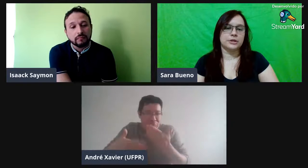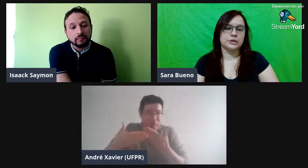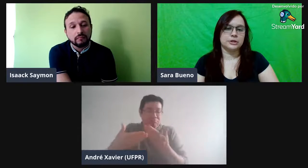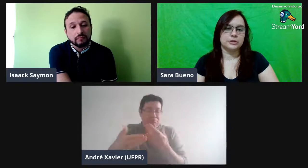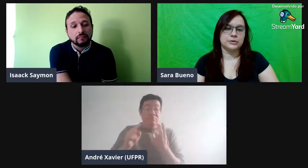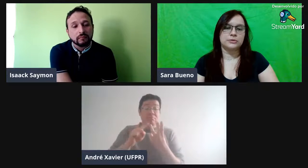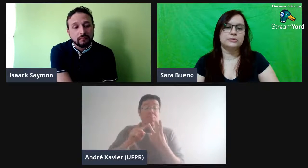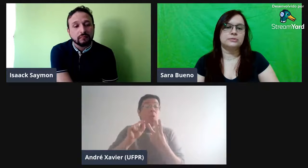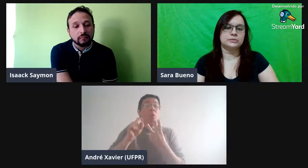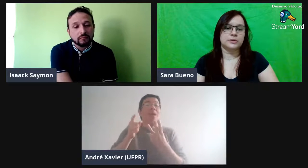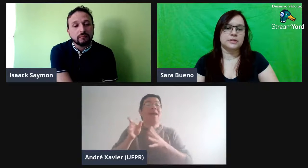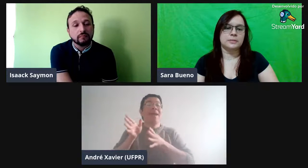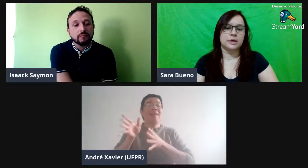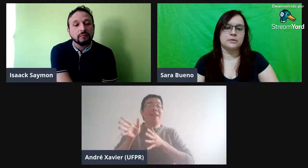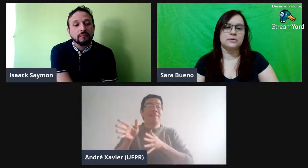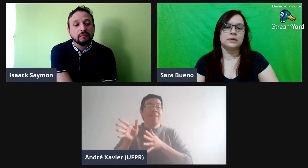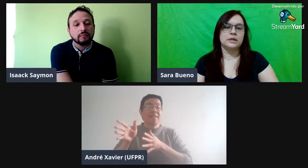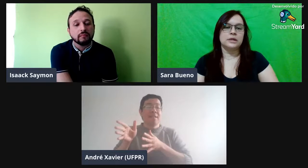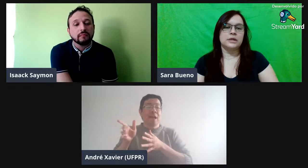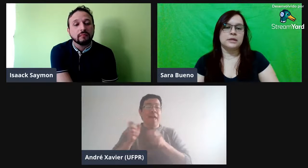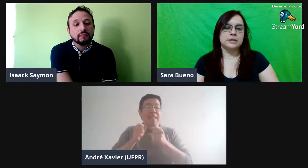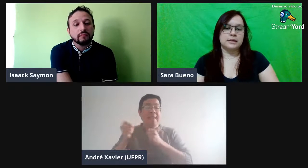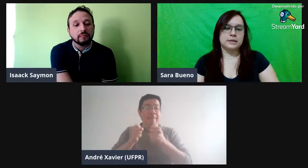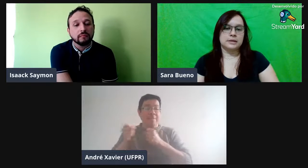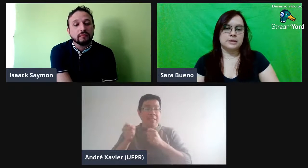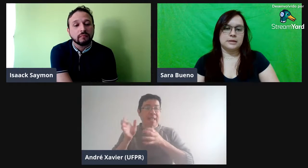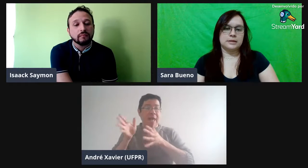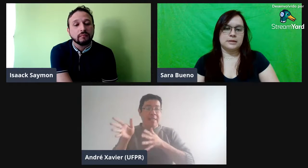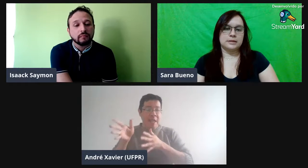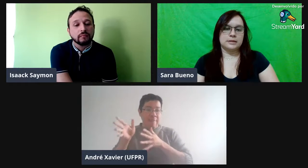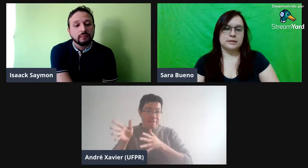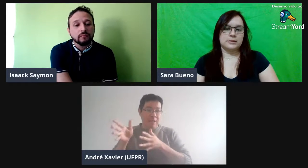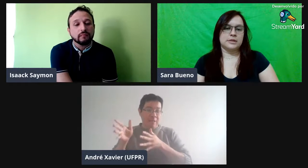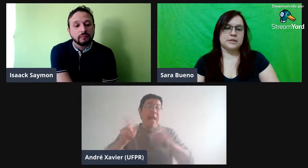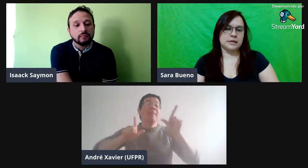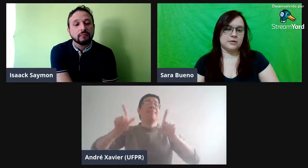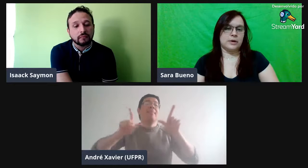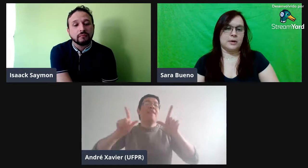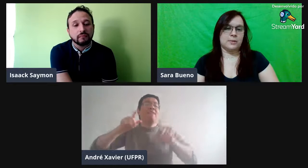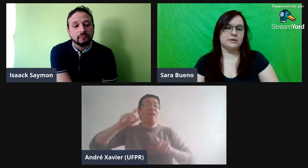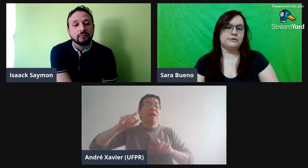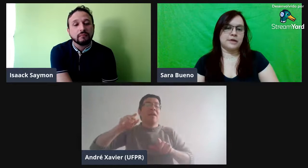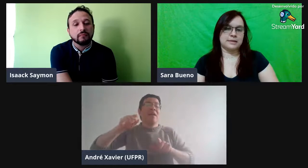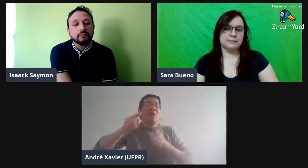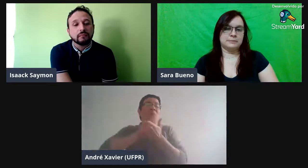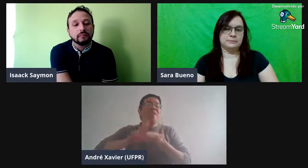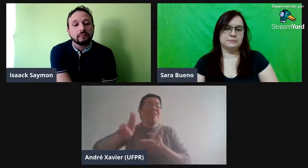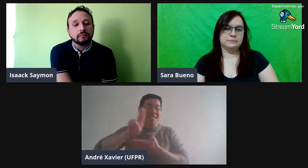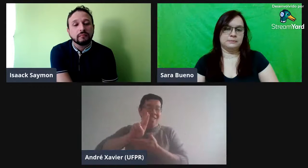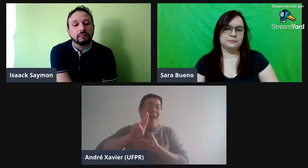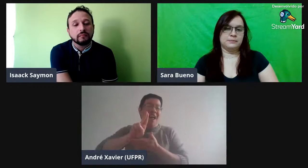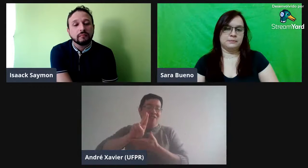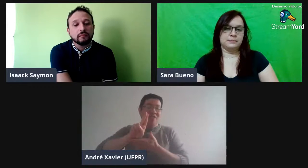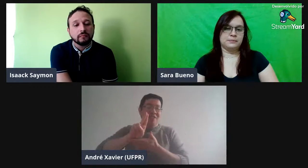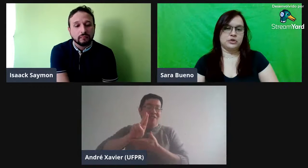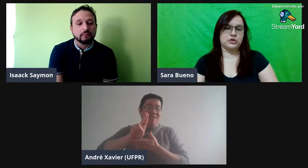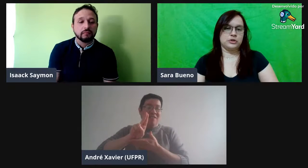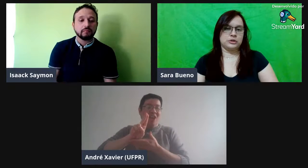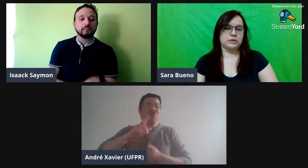compartilhando conhecimento. E... o terceiro é uma defesa de...